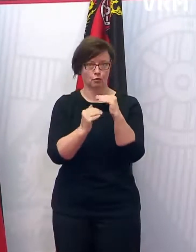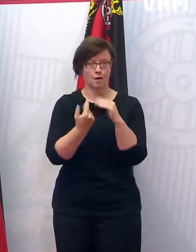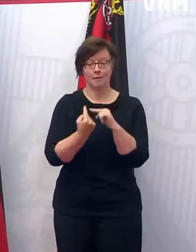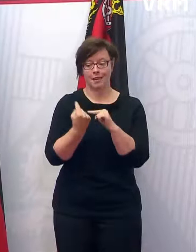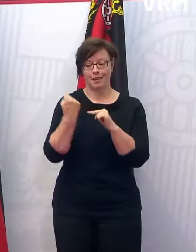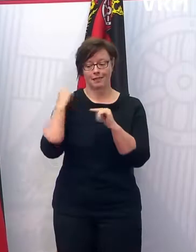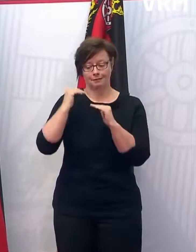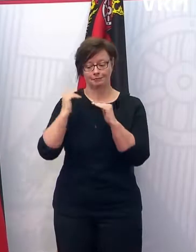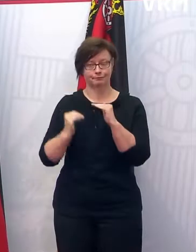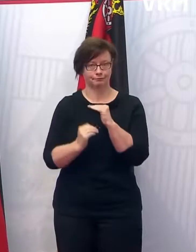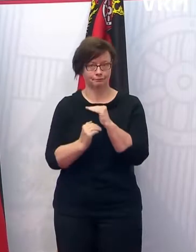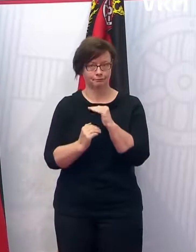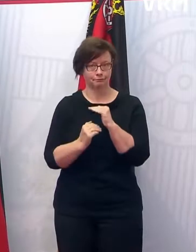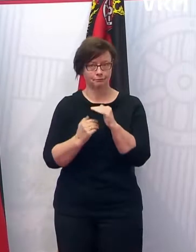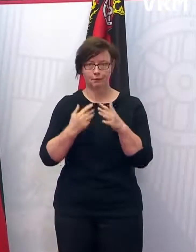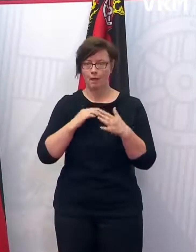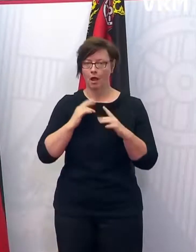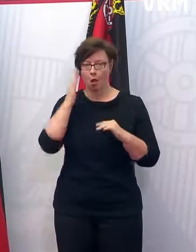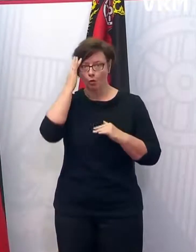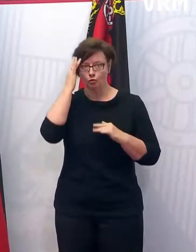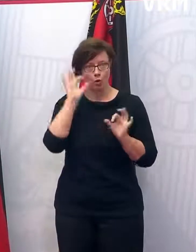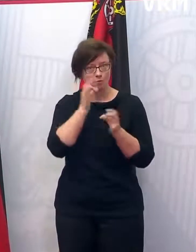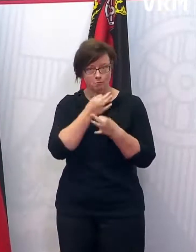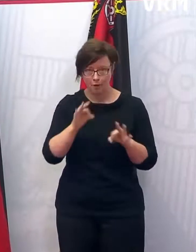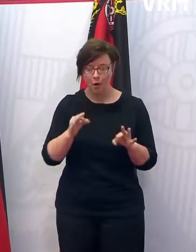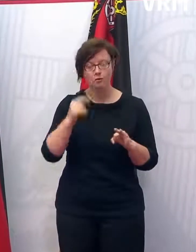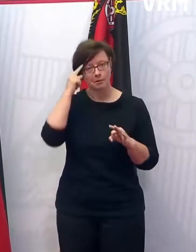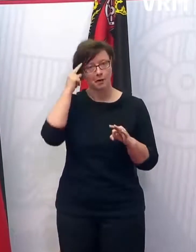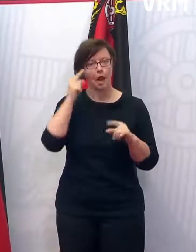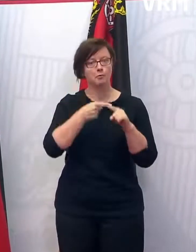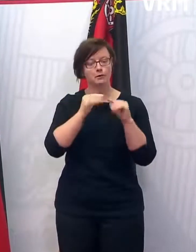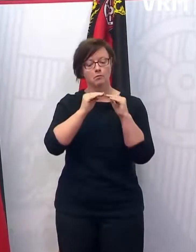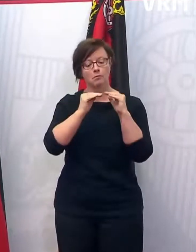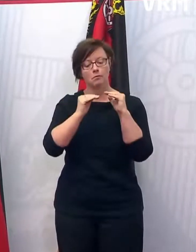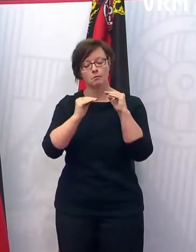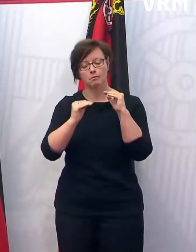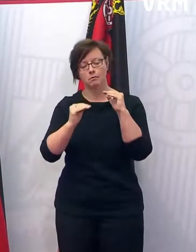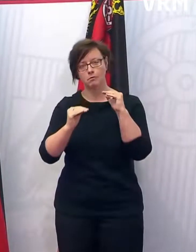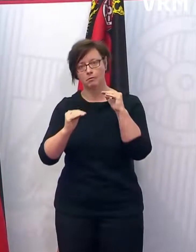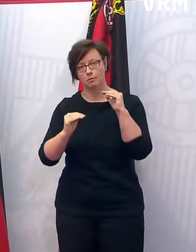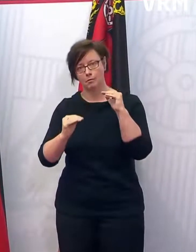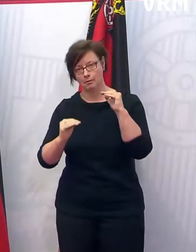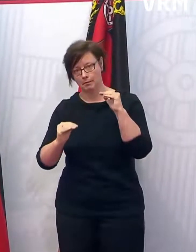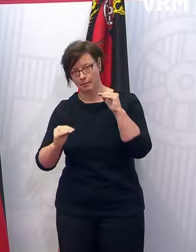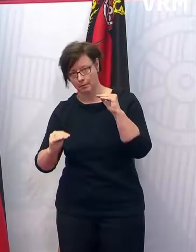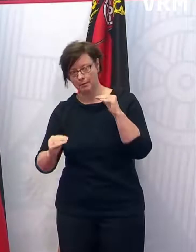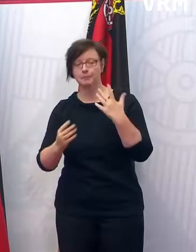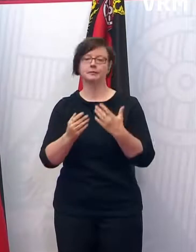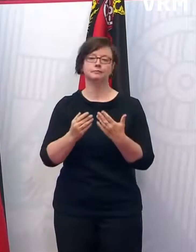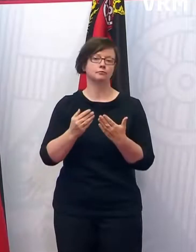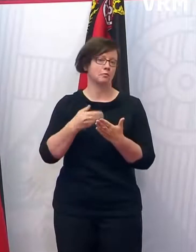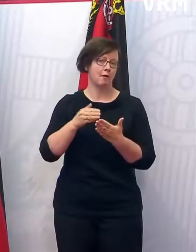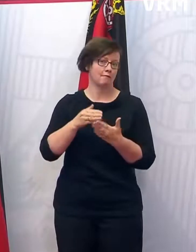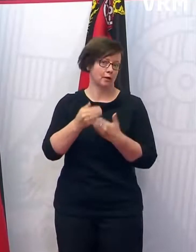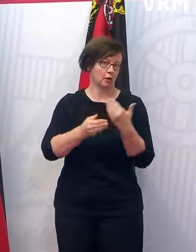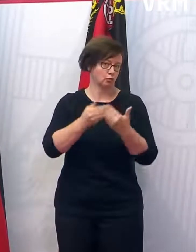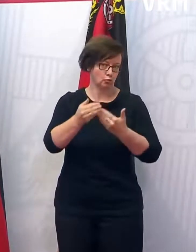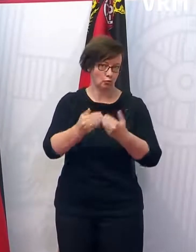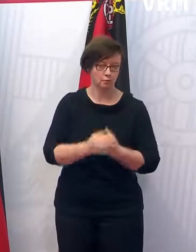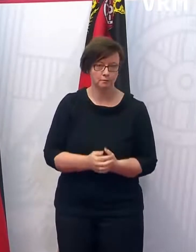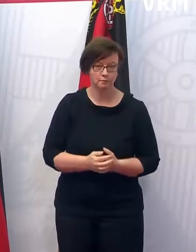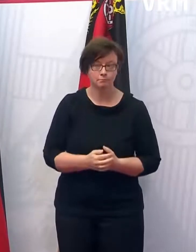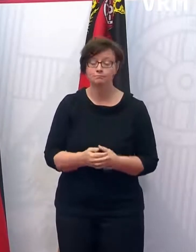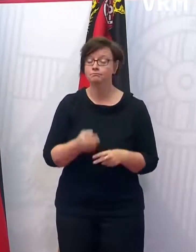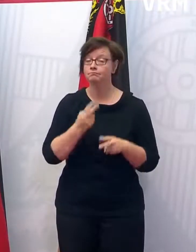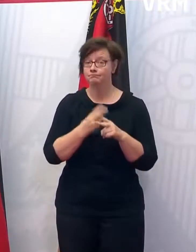Das heißt, wir haben keinen Grund zur Beunruhigung, sondern wir gehen davon aus, dass die Inzidenz sich auch perspektivisch weiter nach unten entwickelt. Und deshalb, wie